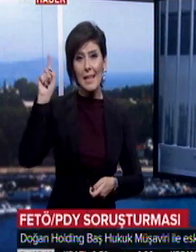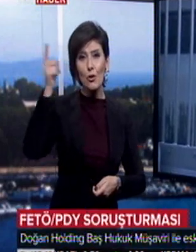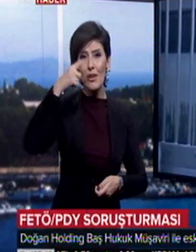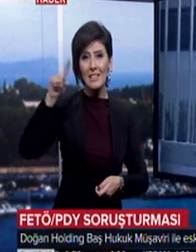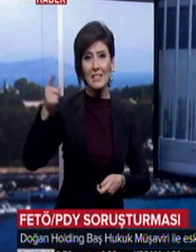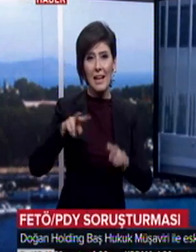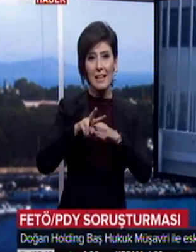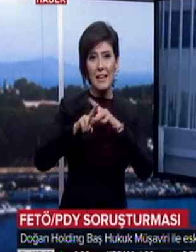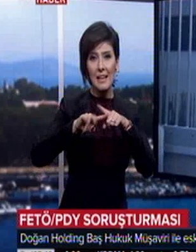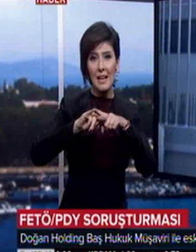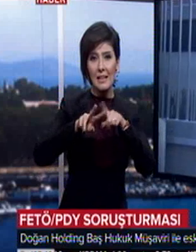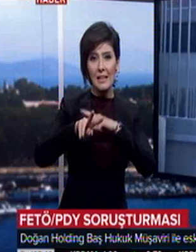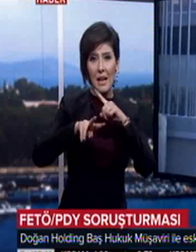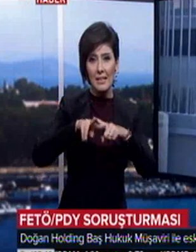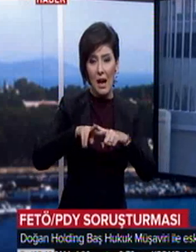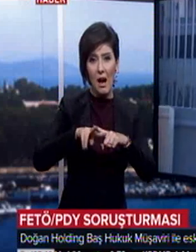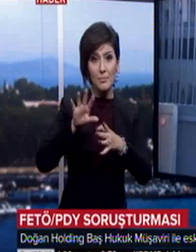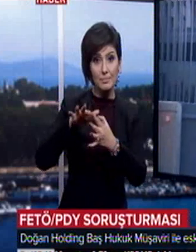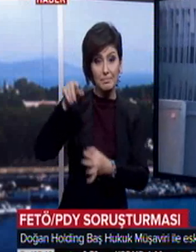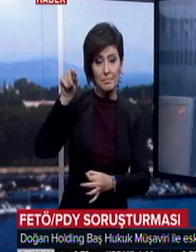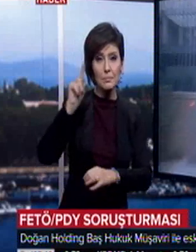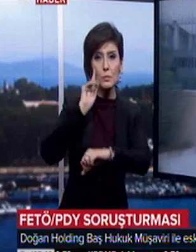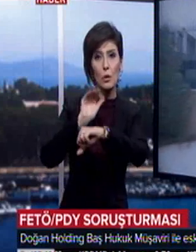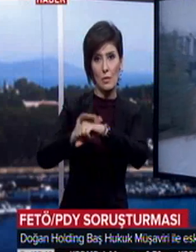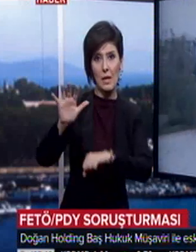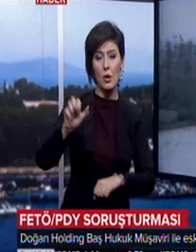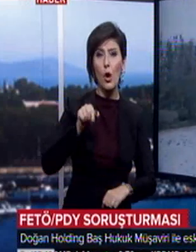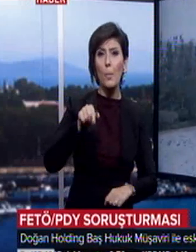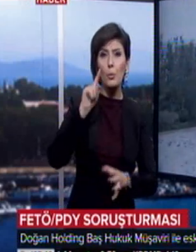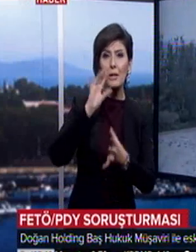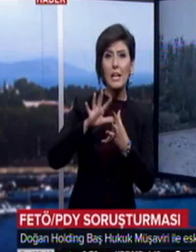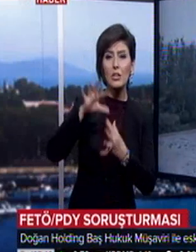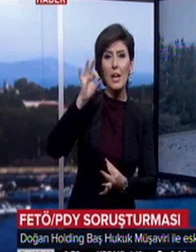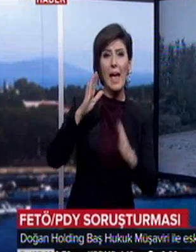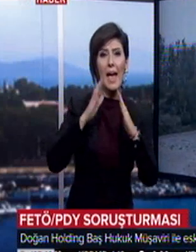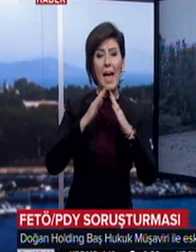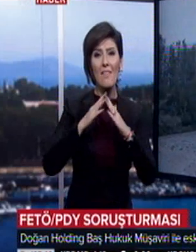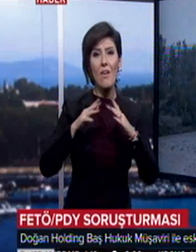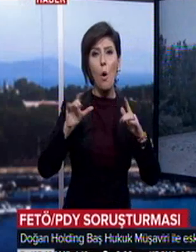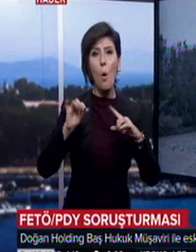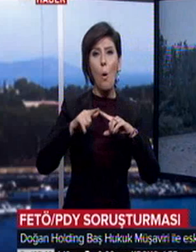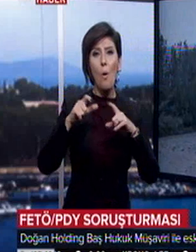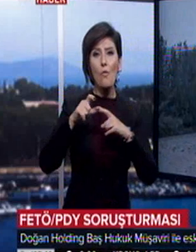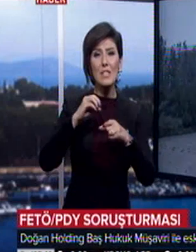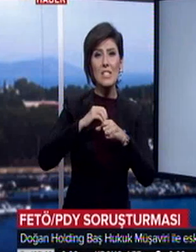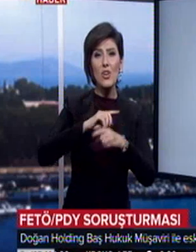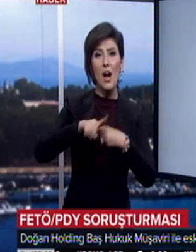yöneticilerden Yahya Üzdiye'nin gözaltına alındığı, bu kişilerin ev ve ofislerinde arama yapıldığı belirtildi.